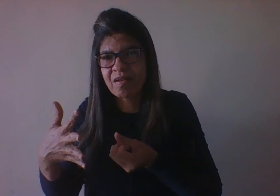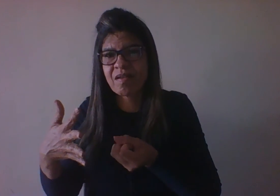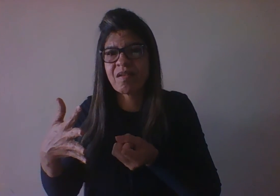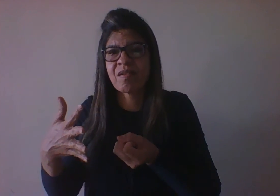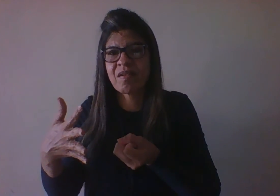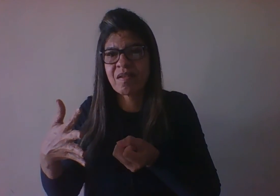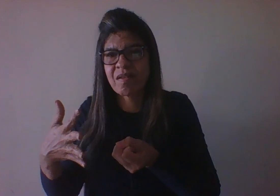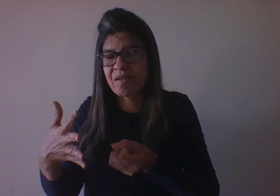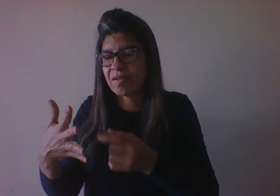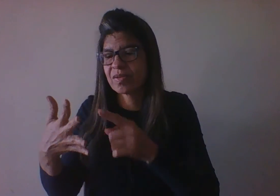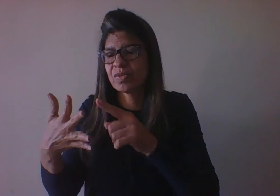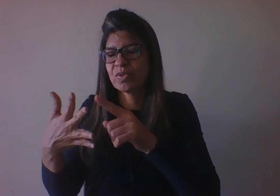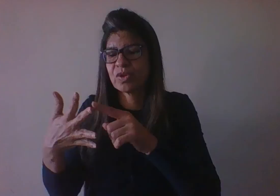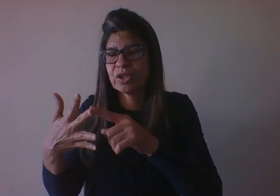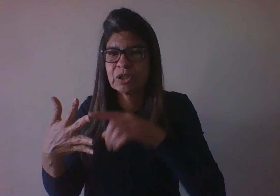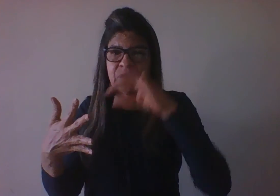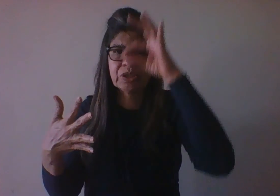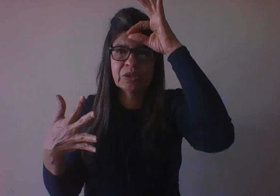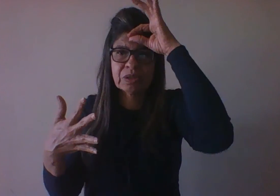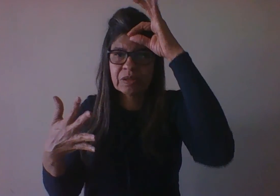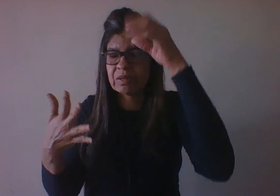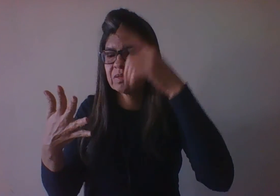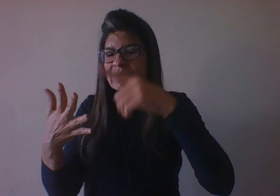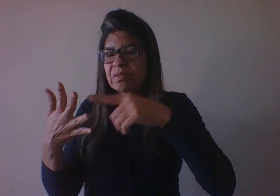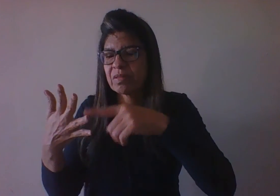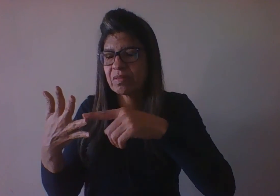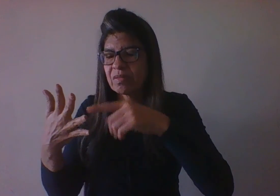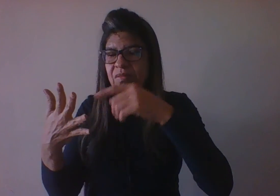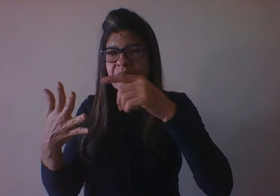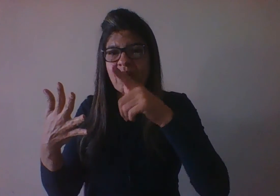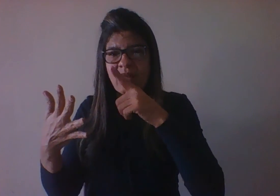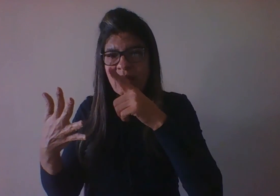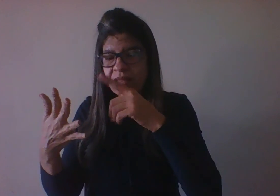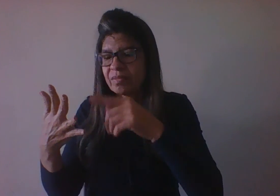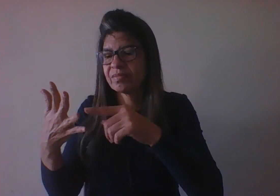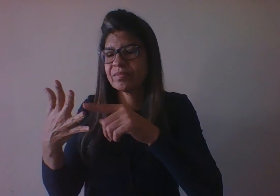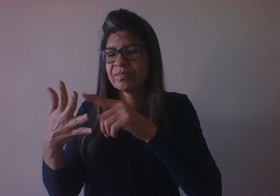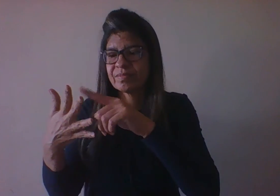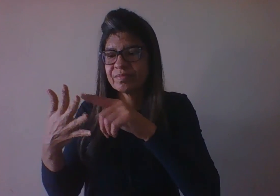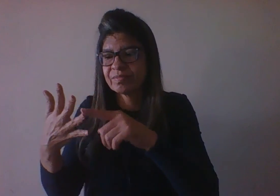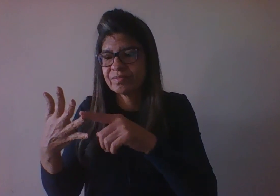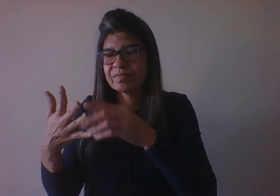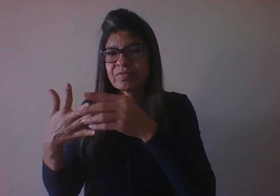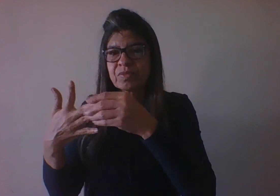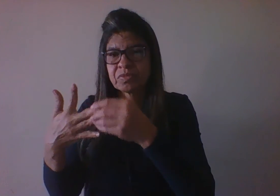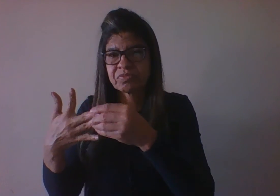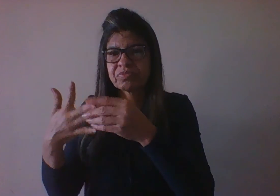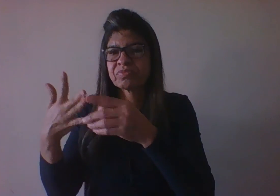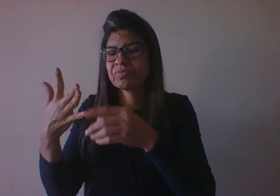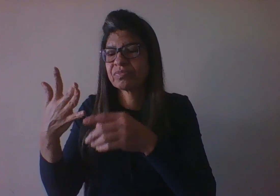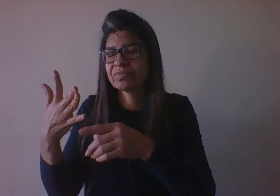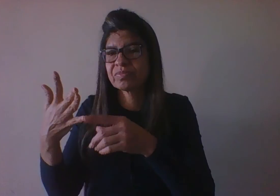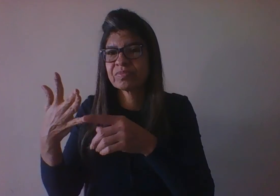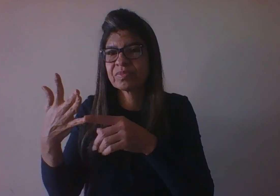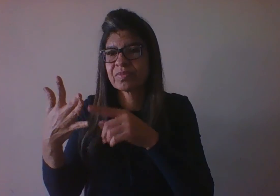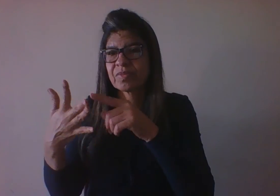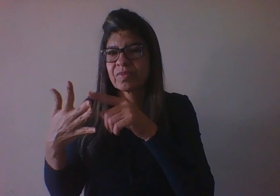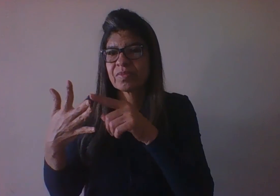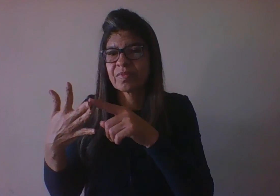percepção internalizada e depois a fase genital ainda se mantém nos genitais, mas com uma pulsão